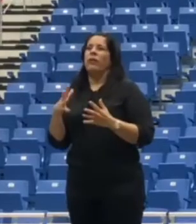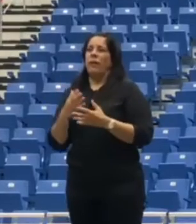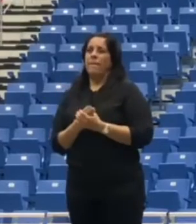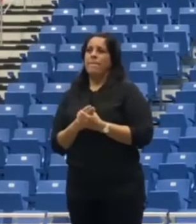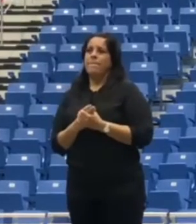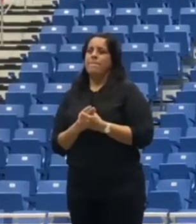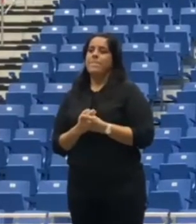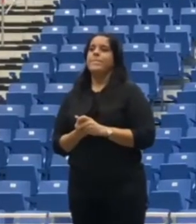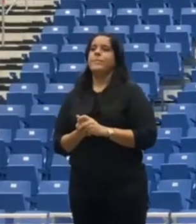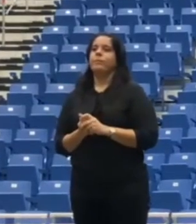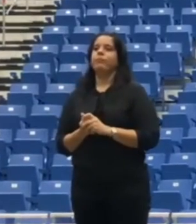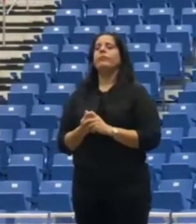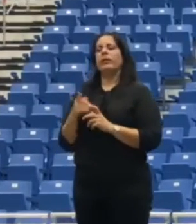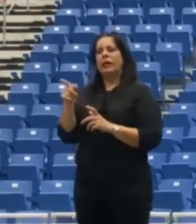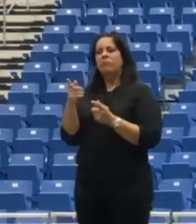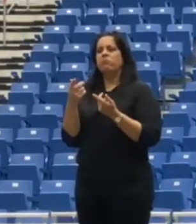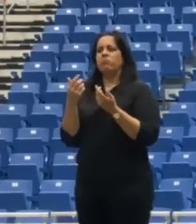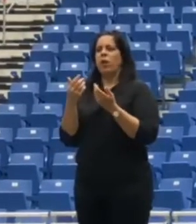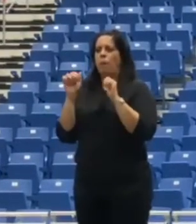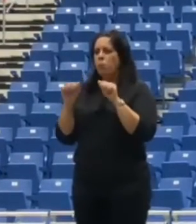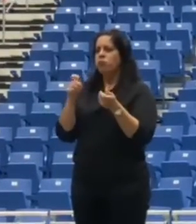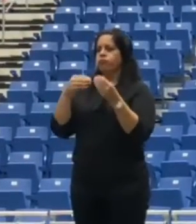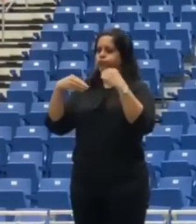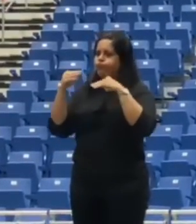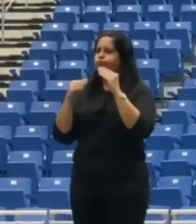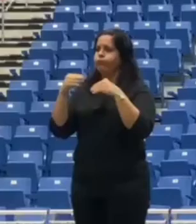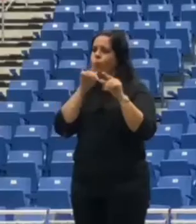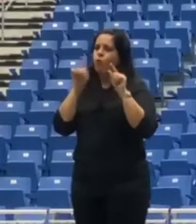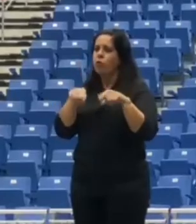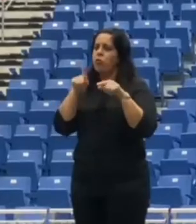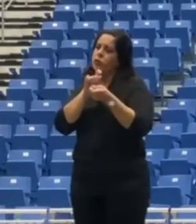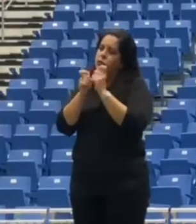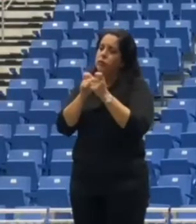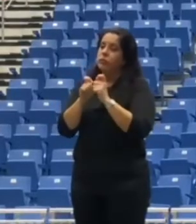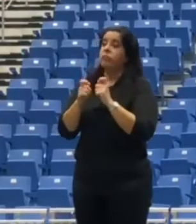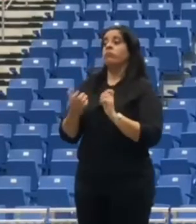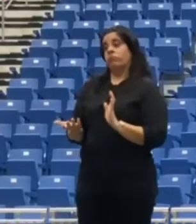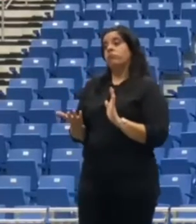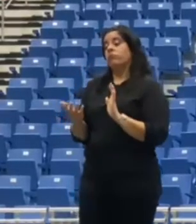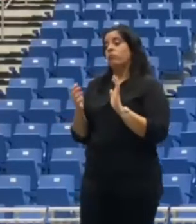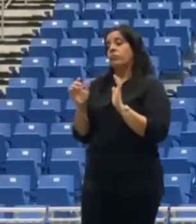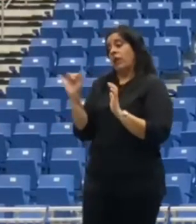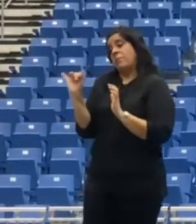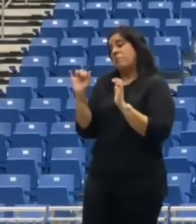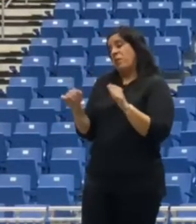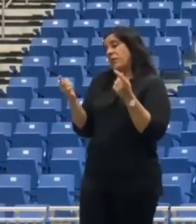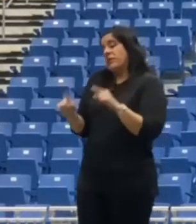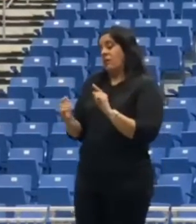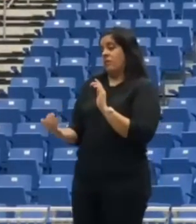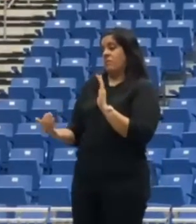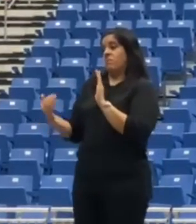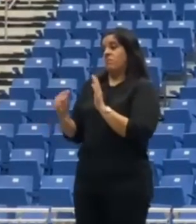forma que él ha flexibilizado la orden de la misma forma que puede volver a ser estricta como era antes